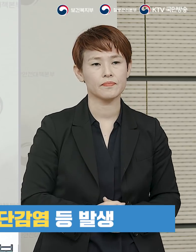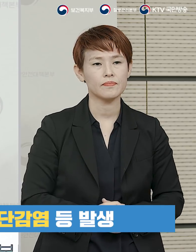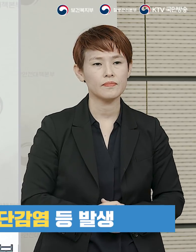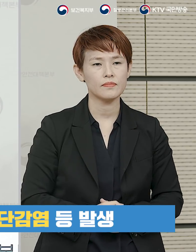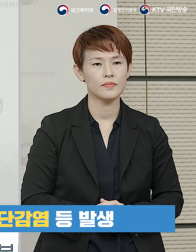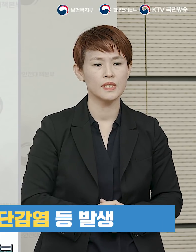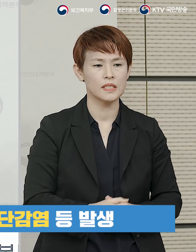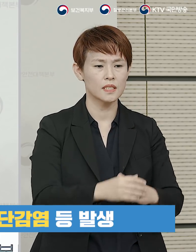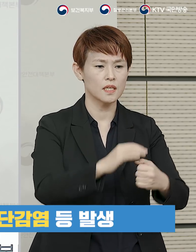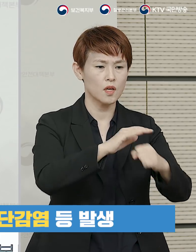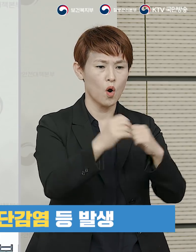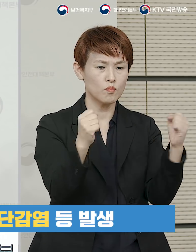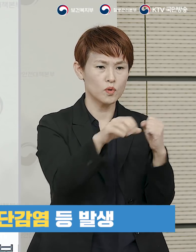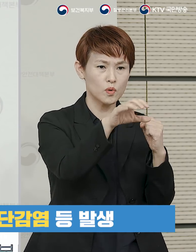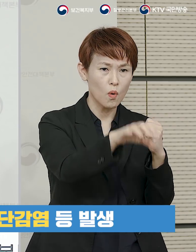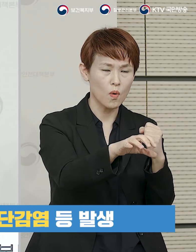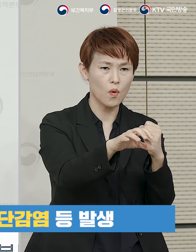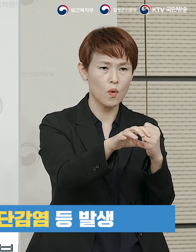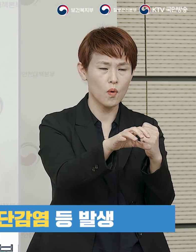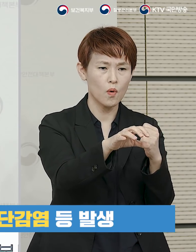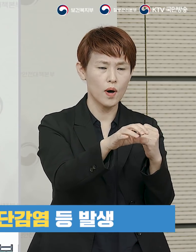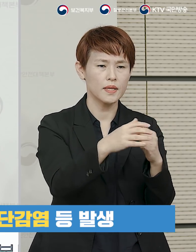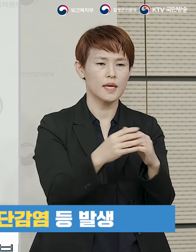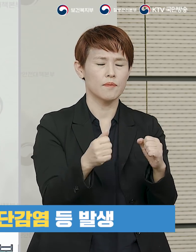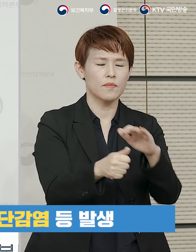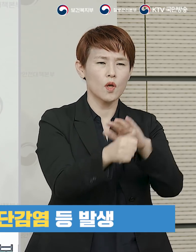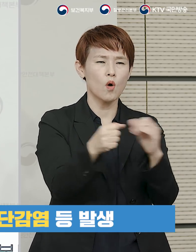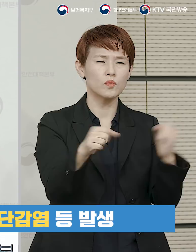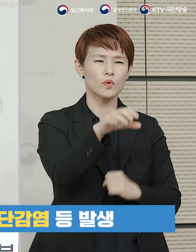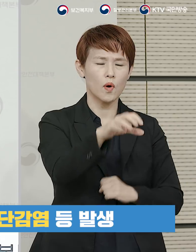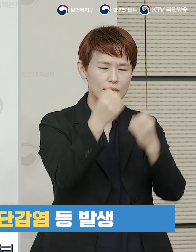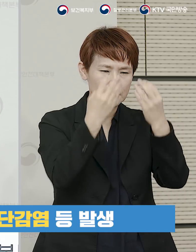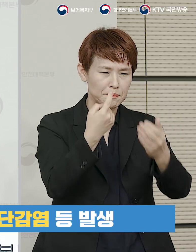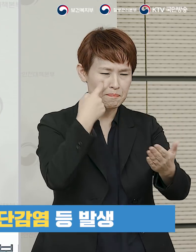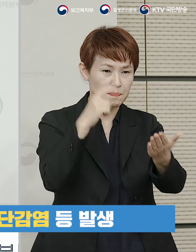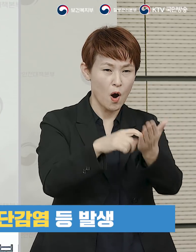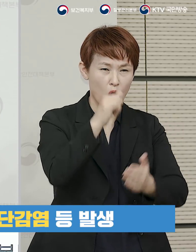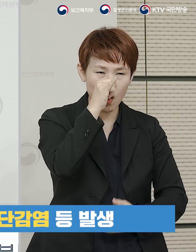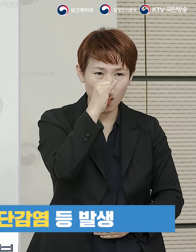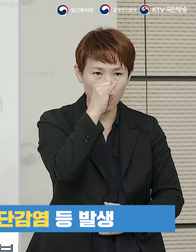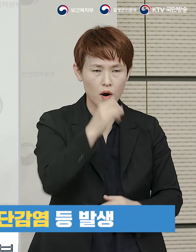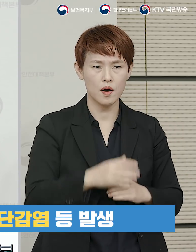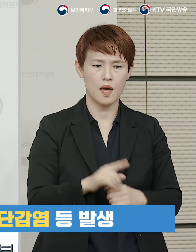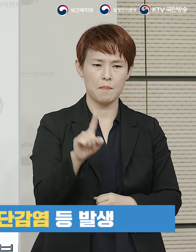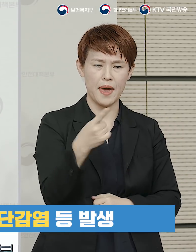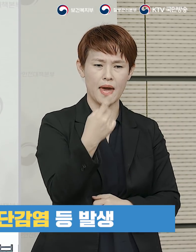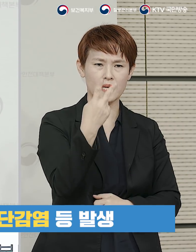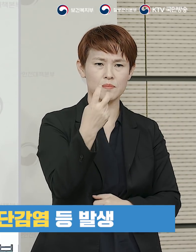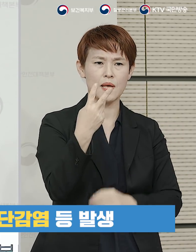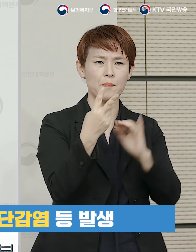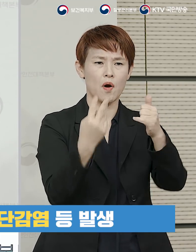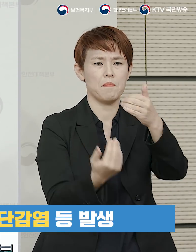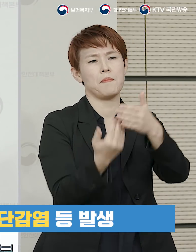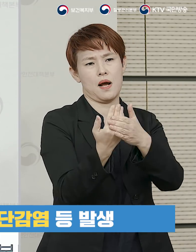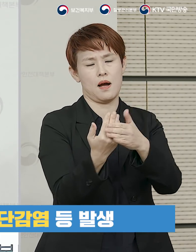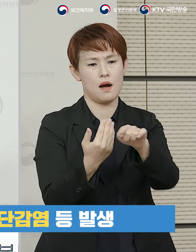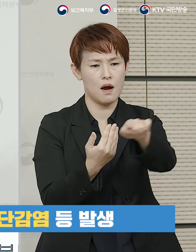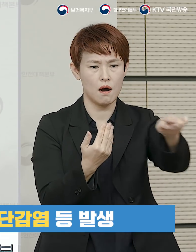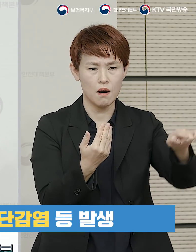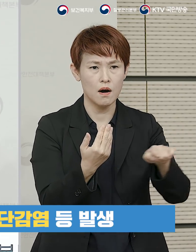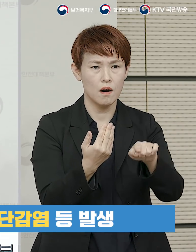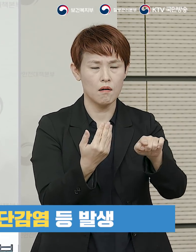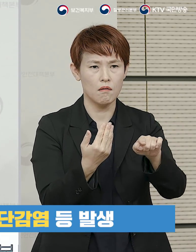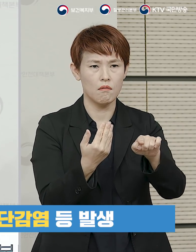경북 지역의 신규 환자 수가 오늘 0시를 기준으로 123명이 발생하여 처음으로